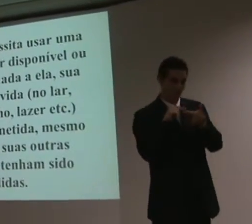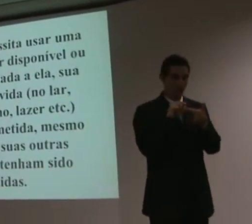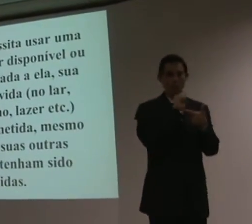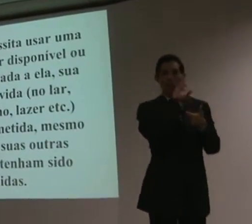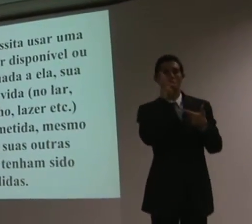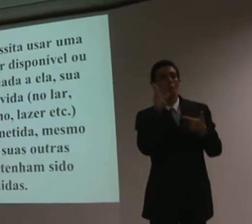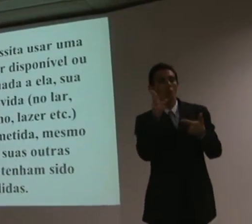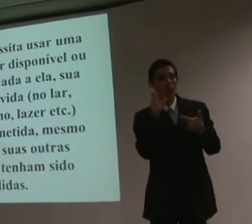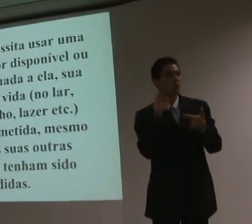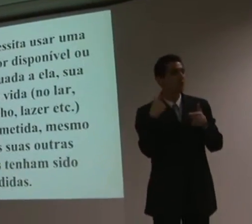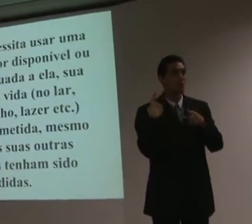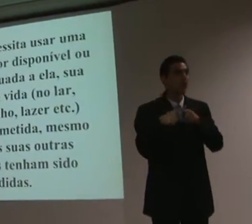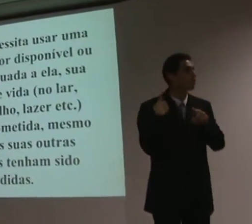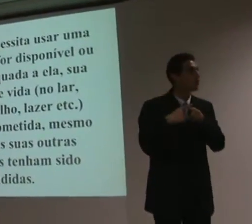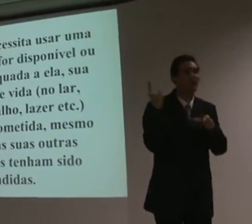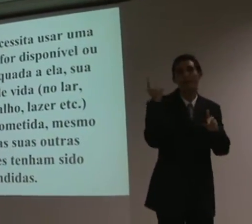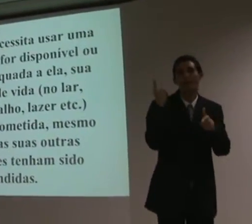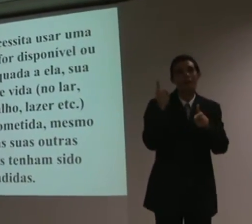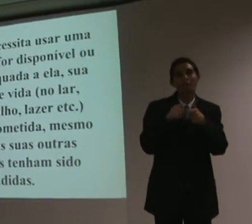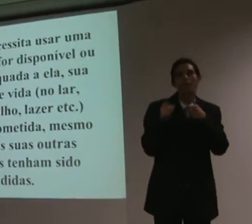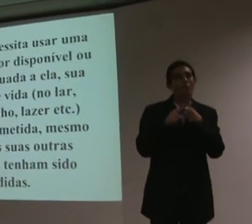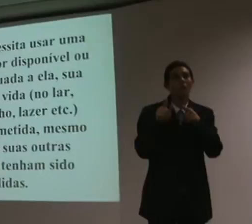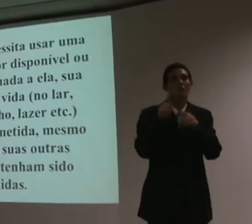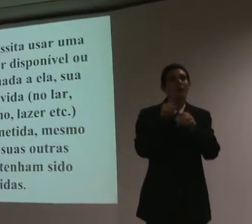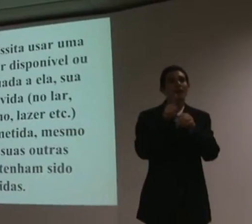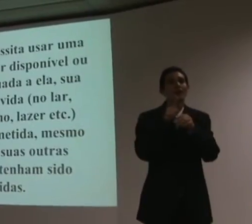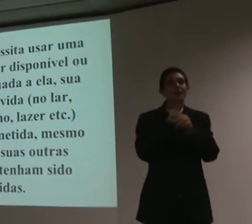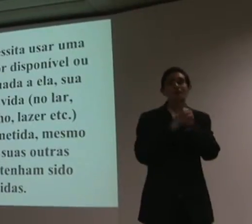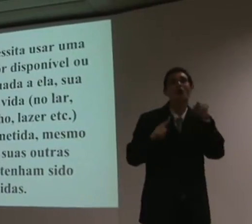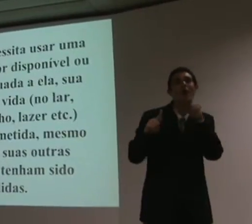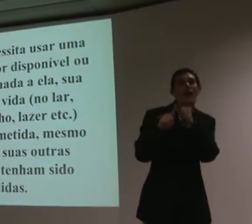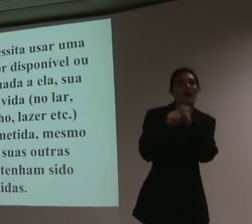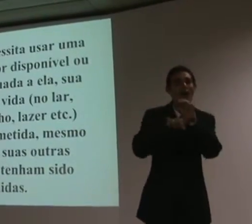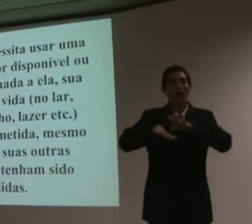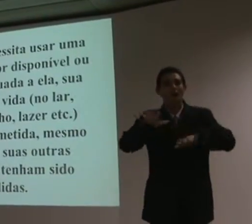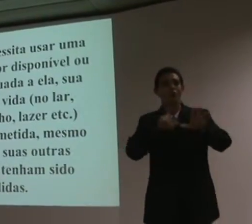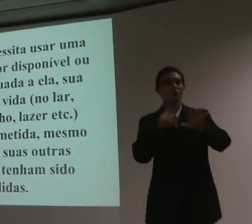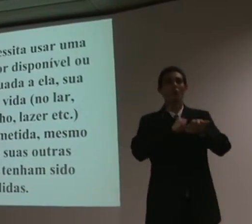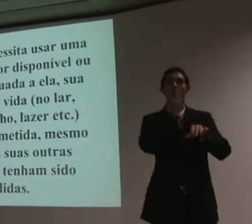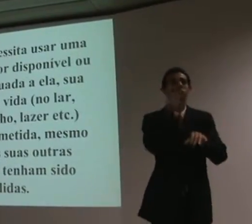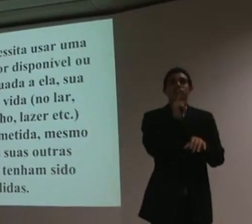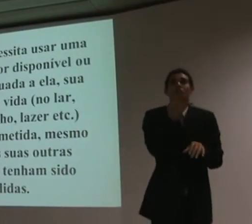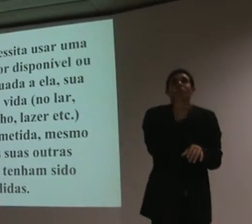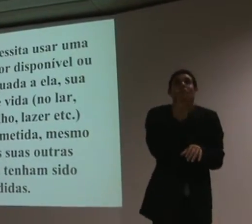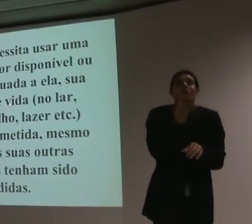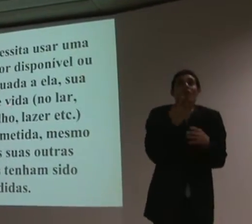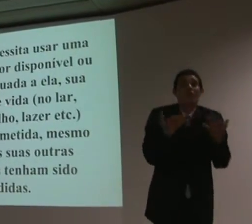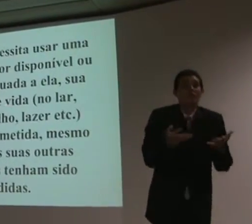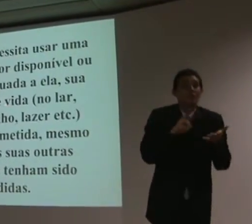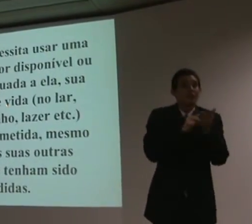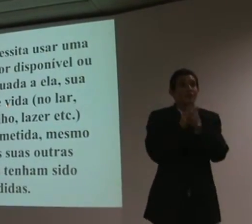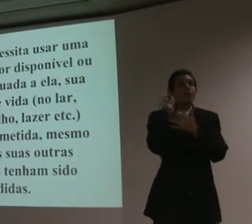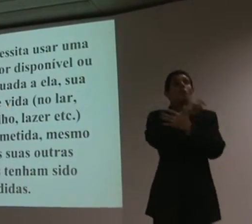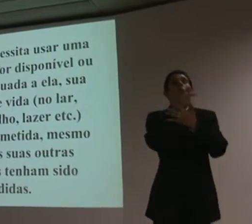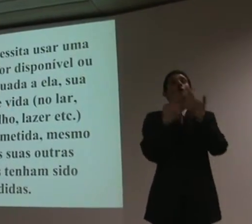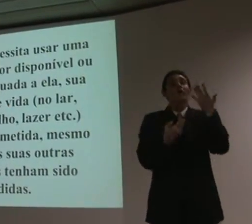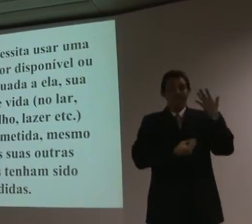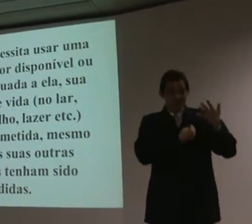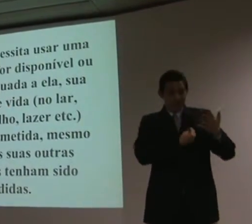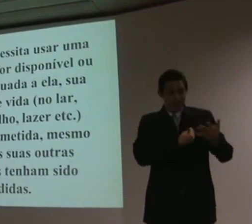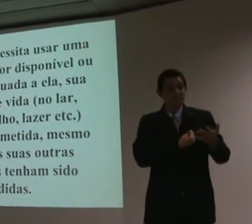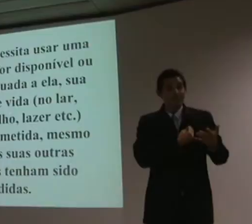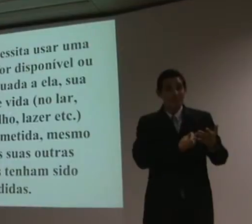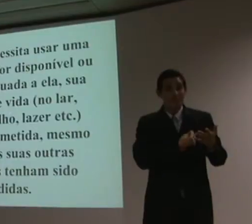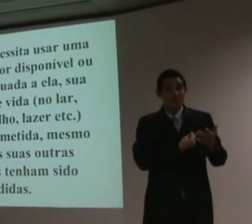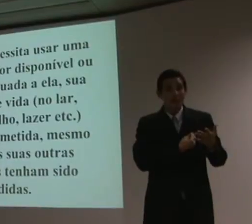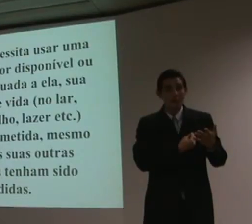por um problema geográfico, por um problema de conhecimento, etc. Sua qualidade de vida, dessa pessoa com